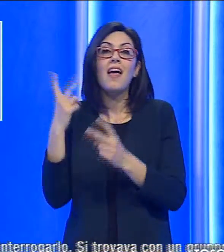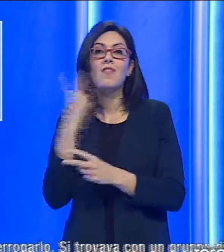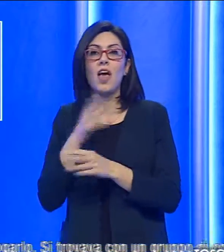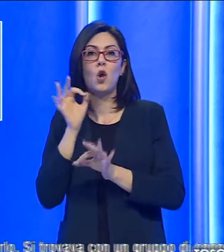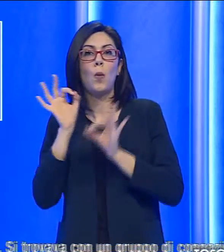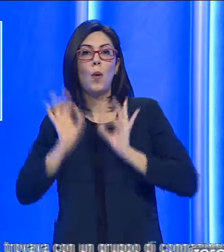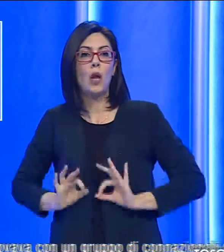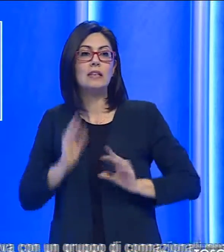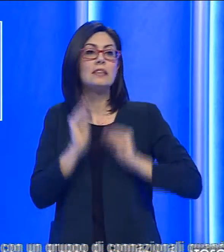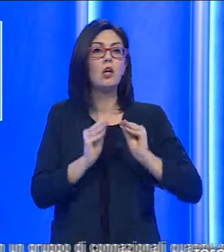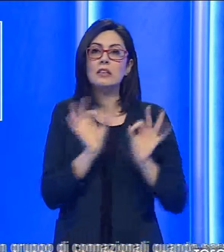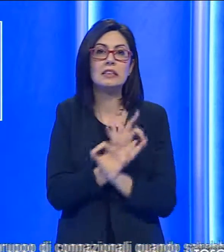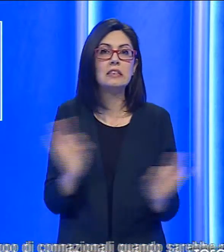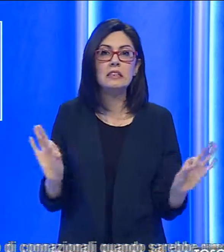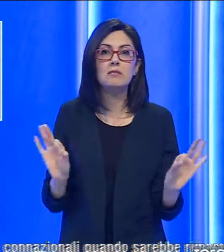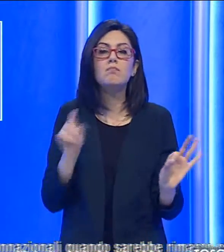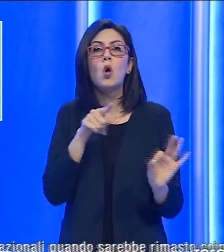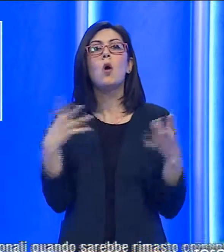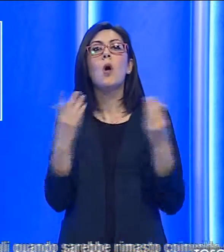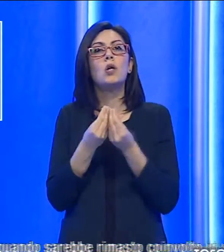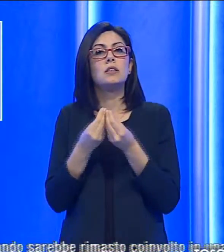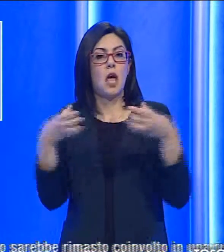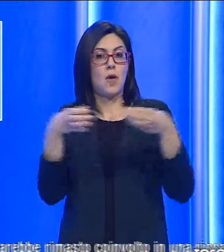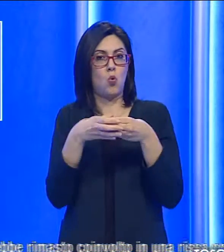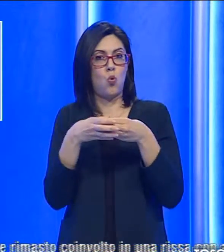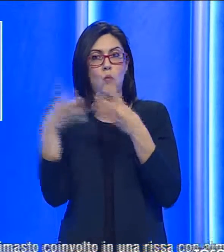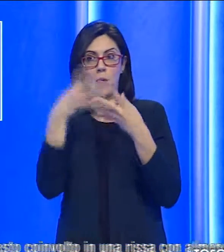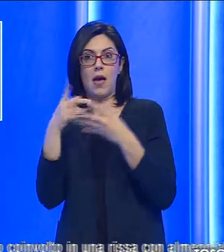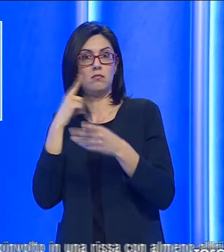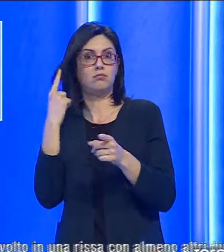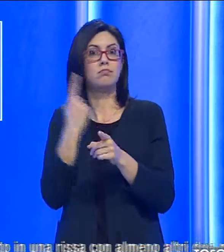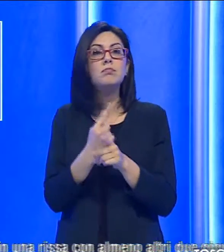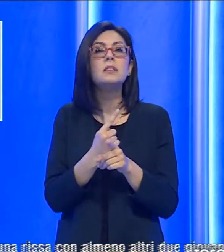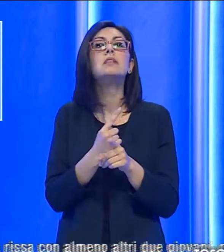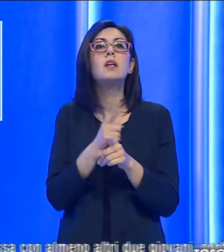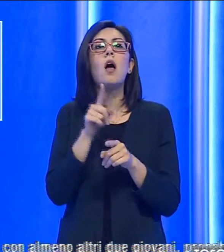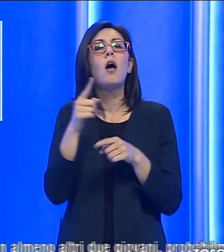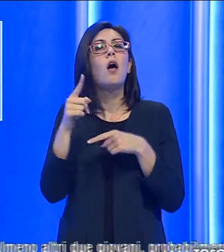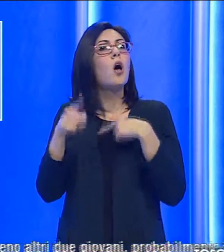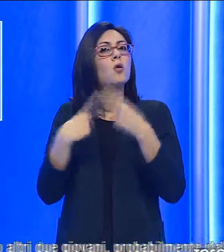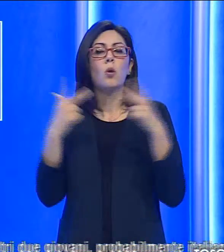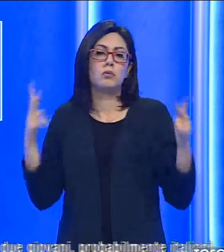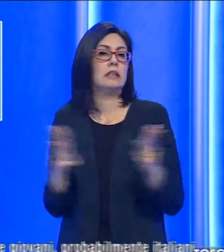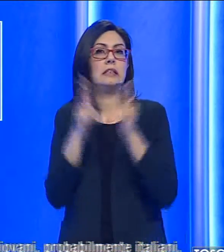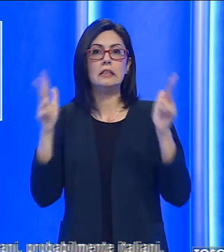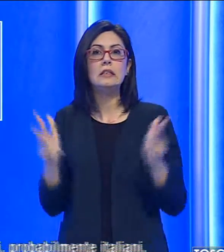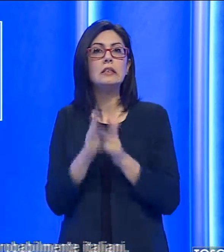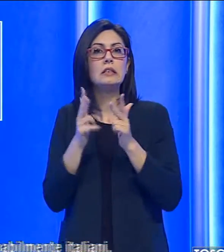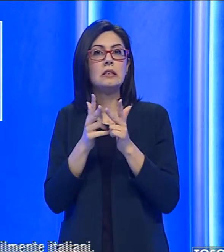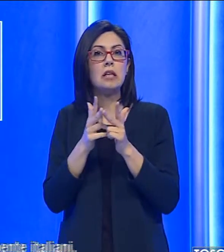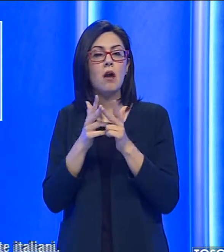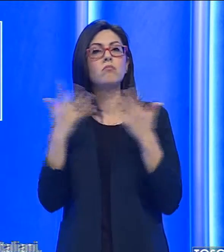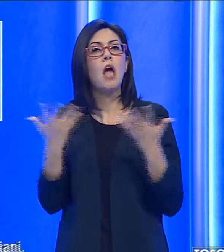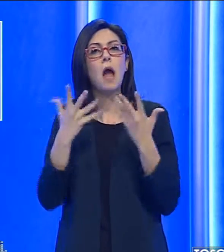interrogarlo. Si trovava con un gruppo di connazionali quando sarebbe rimasto coinvolto in una rissa con almeno